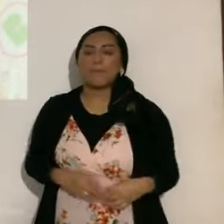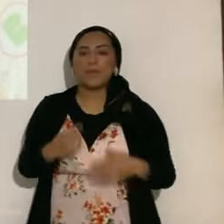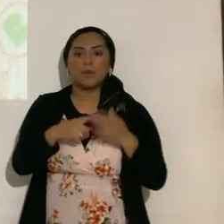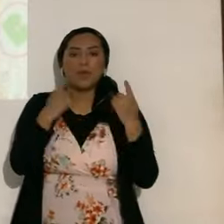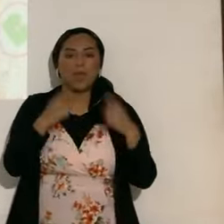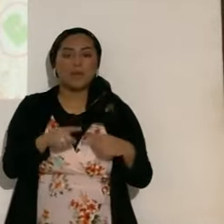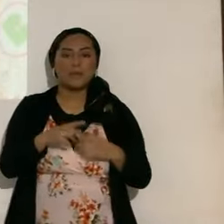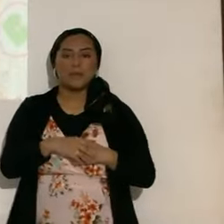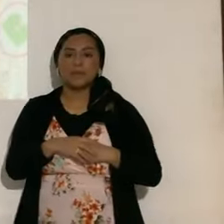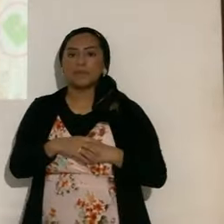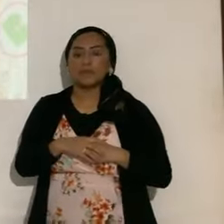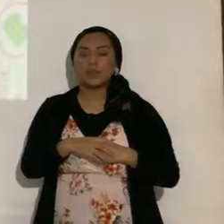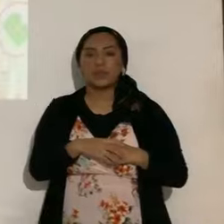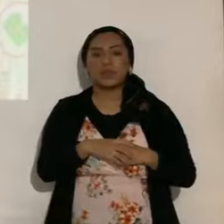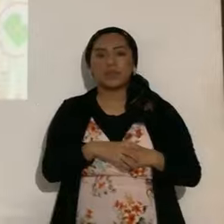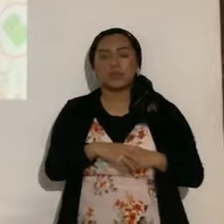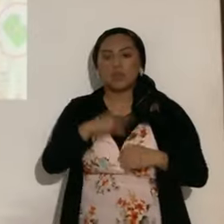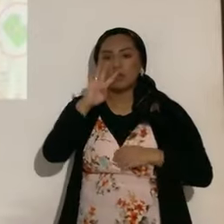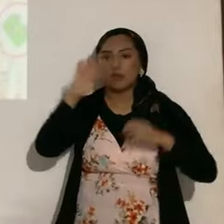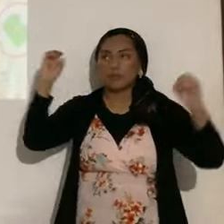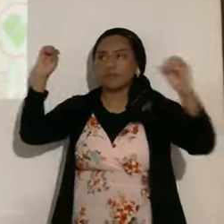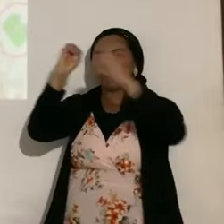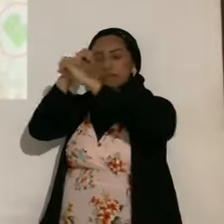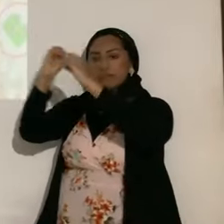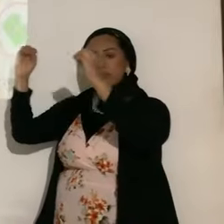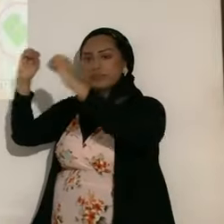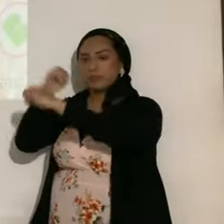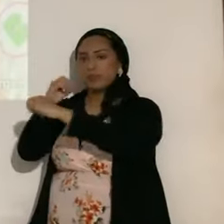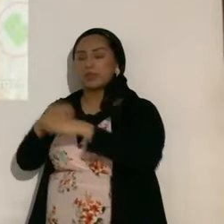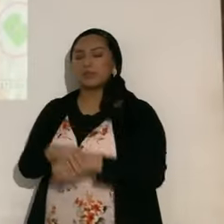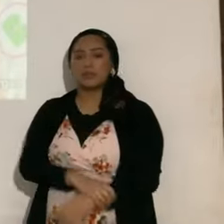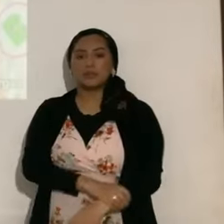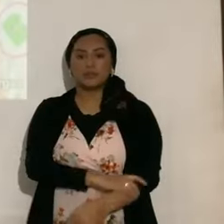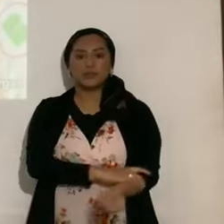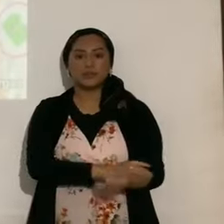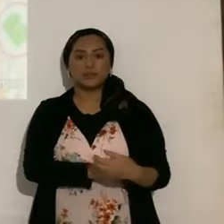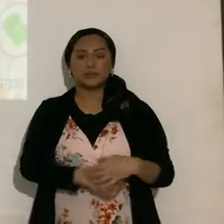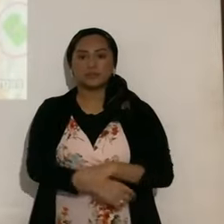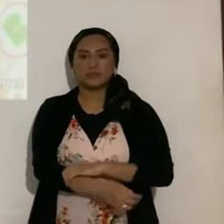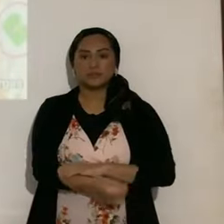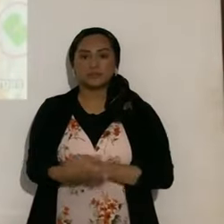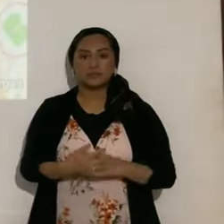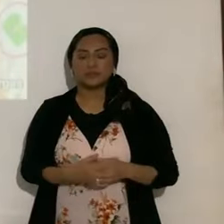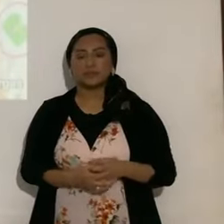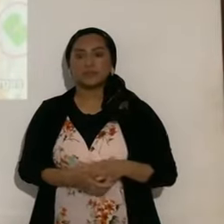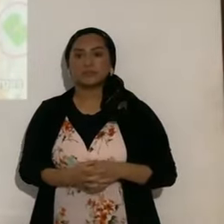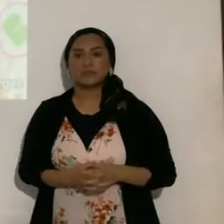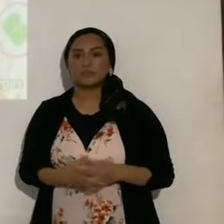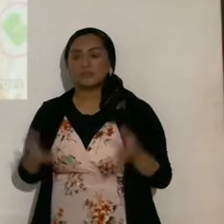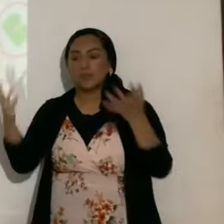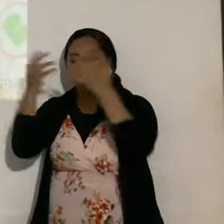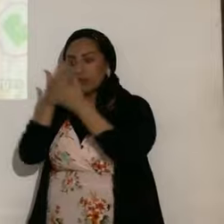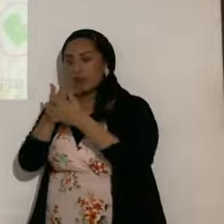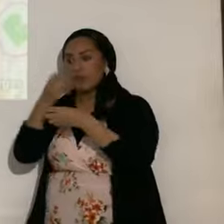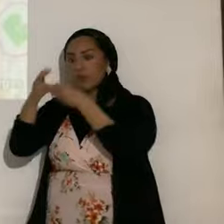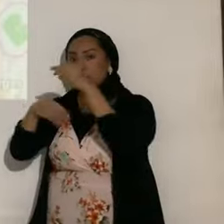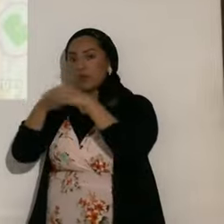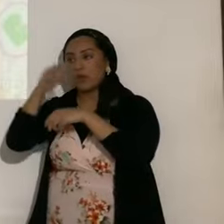año 2020, cuatro eclipses penumbrales, la penumbra, en una parte del planeta, después en otra, después